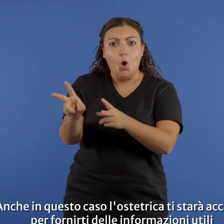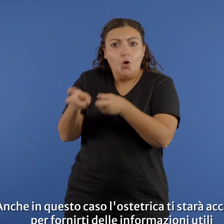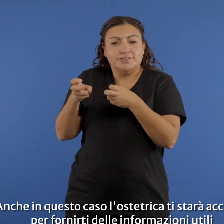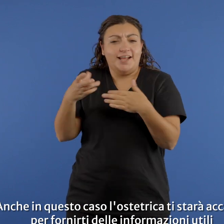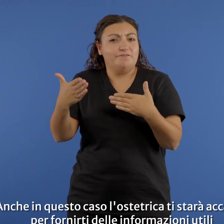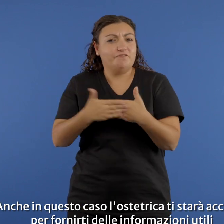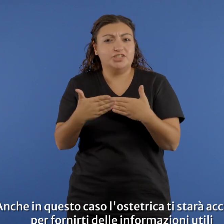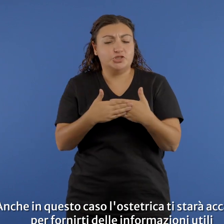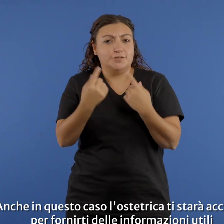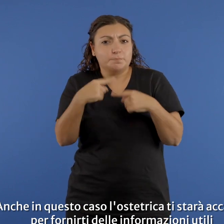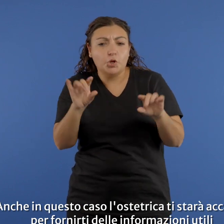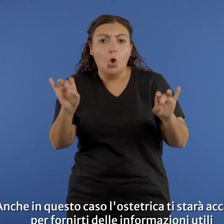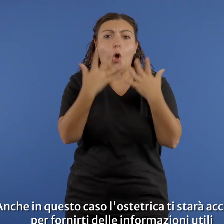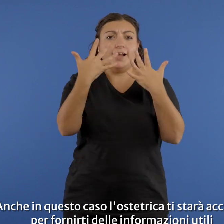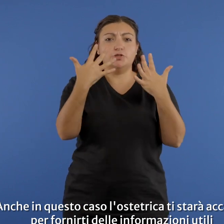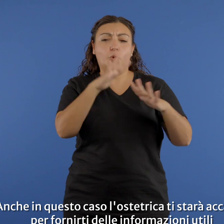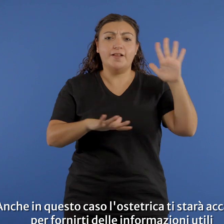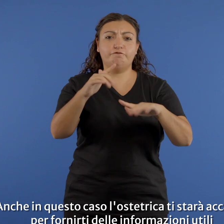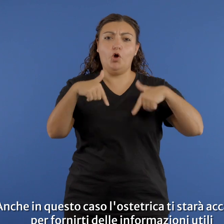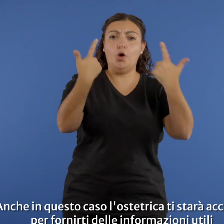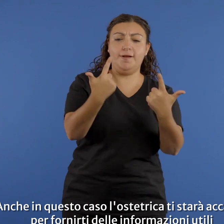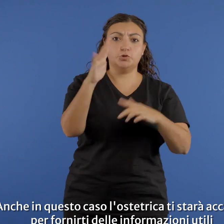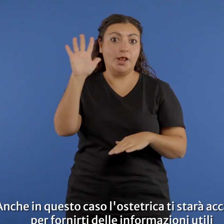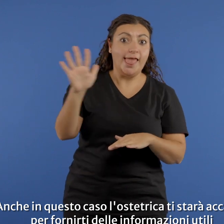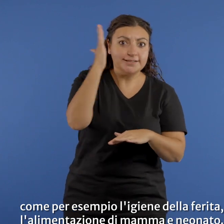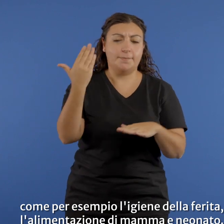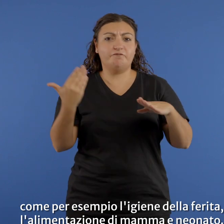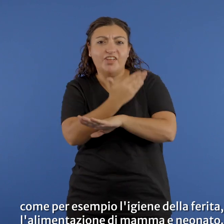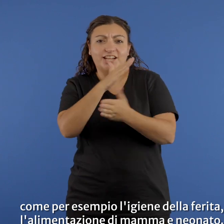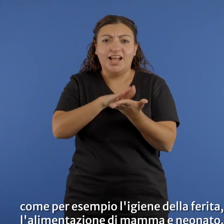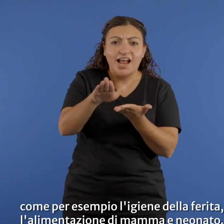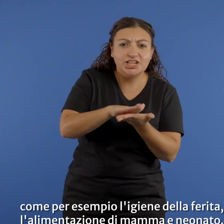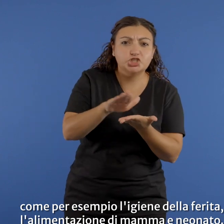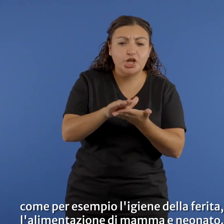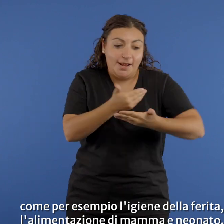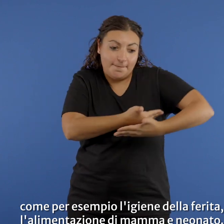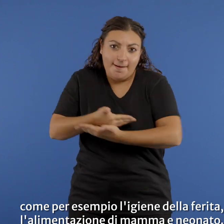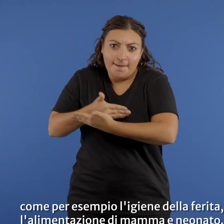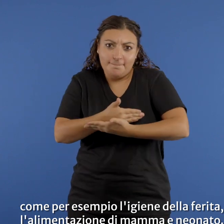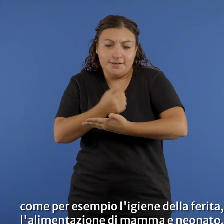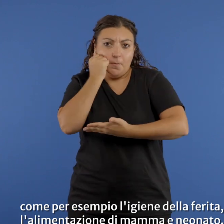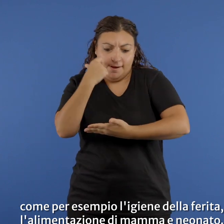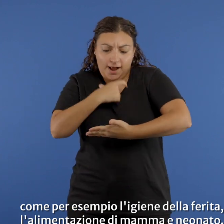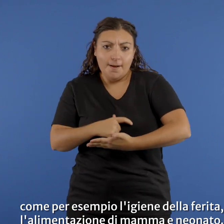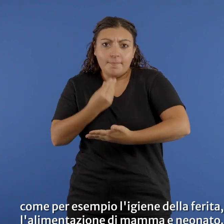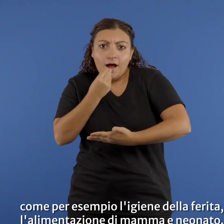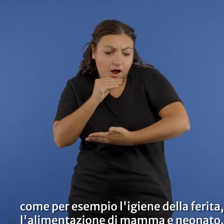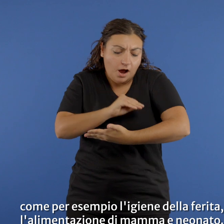caso l'ostetrica ti starà accanto per fornirti delle informazioni utili, come per esempio l'igiene della ferita, l'alimentazione di mamma e